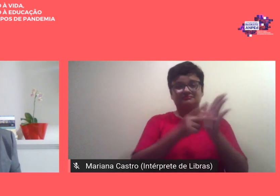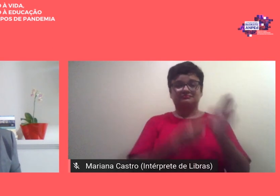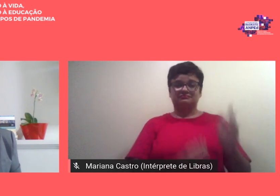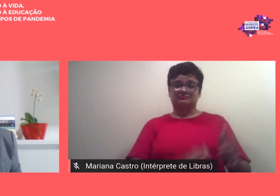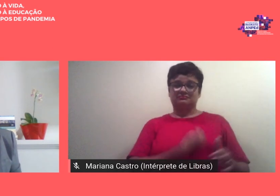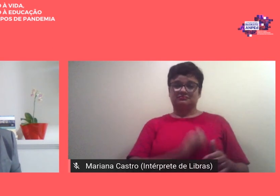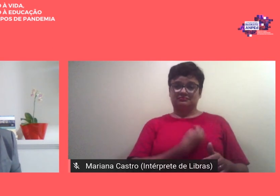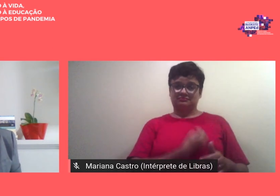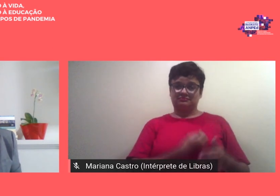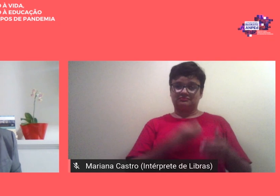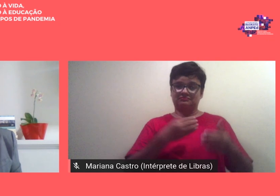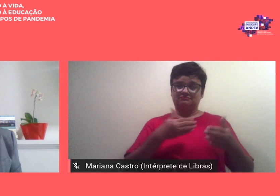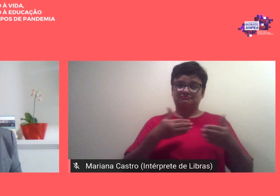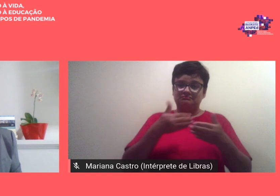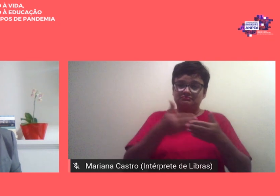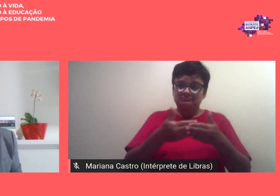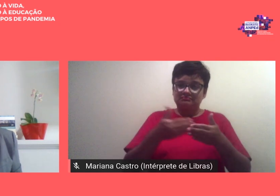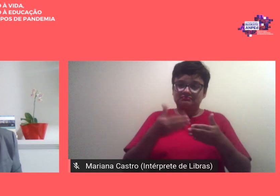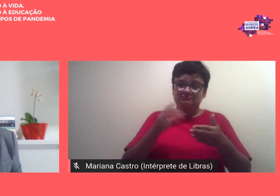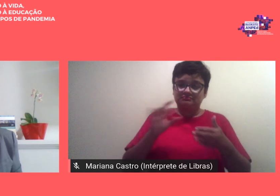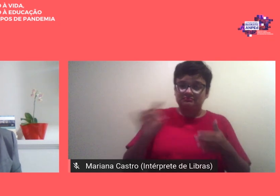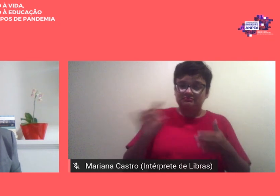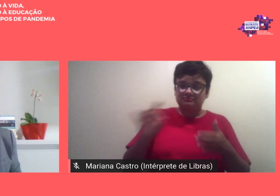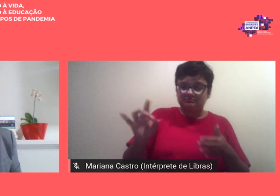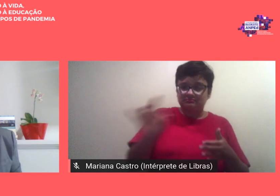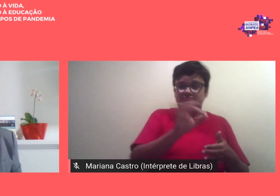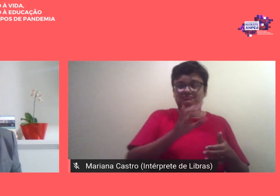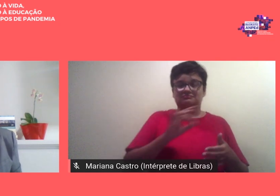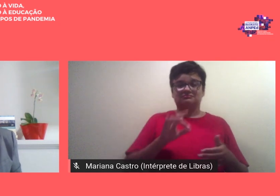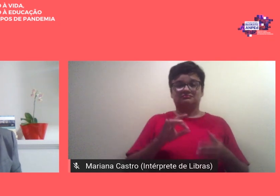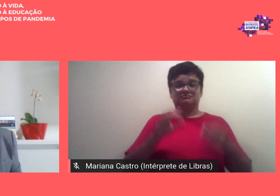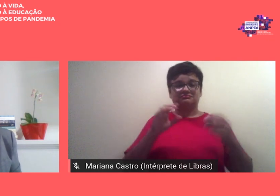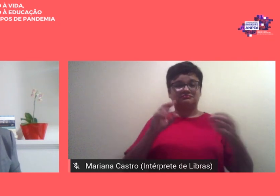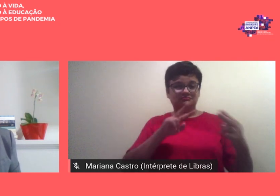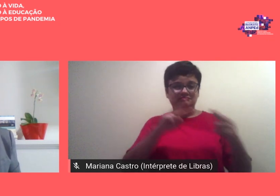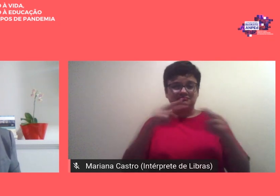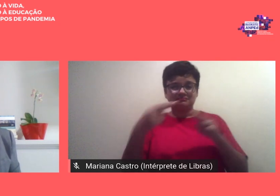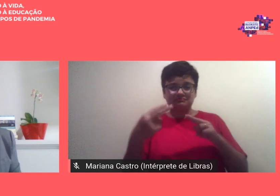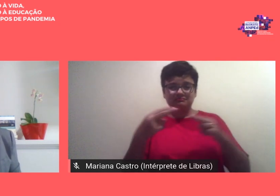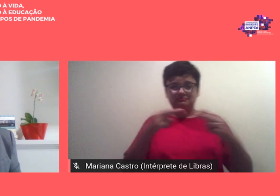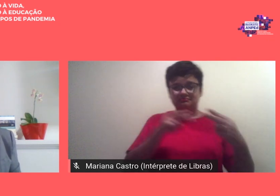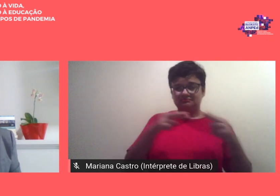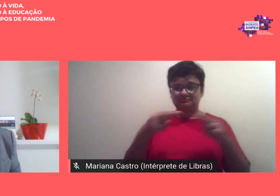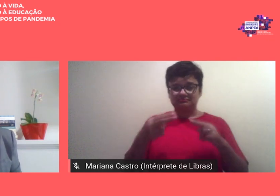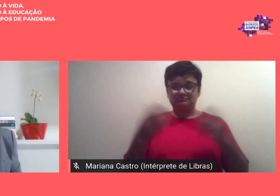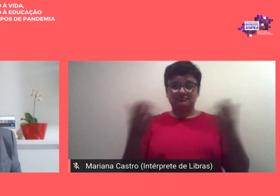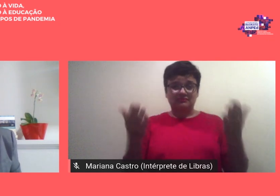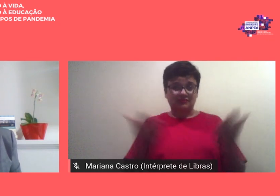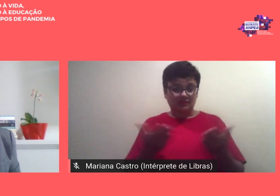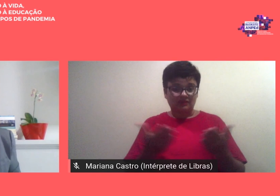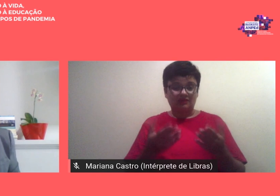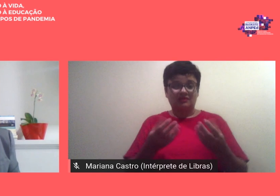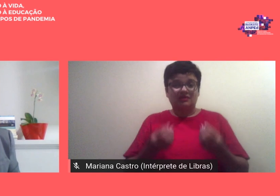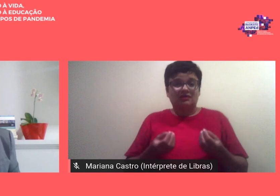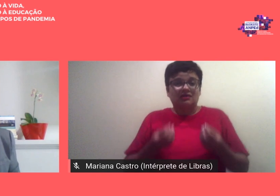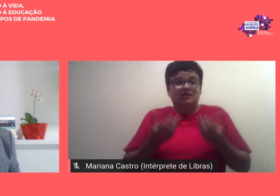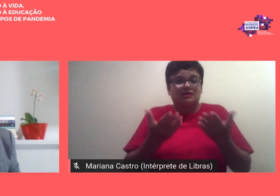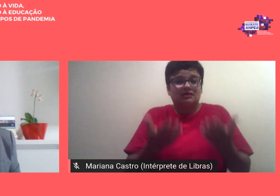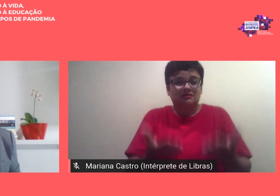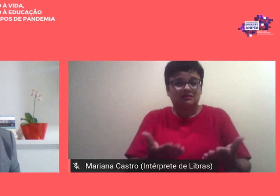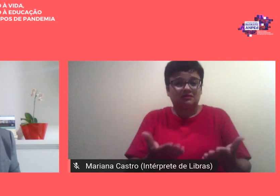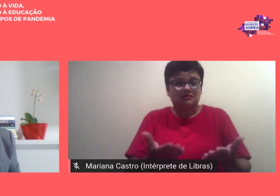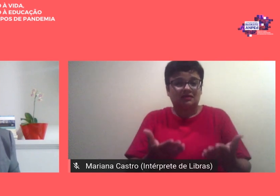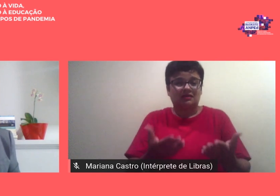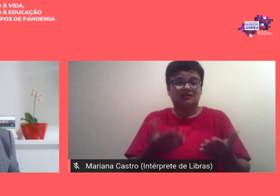aproximações esses olhares posicionados que trazem muitas formas de